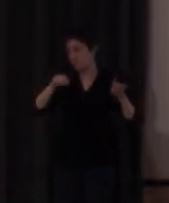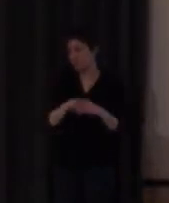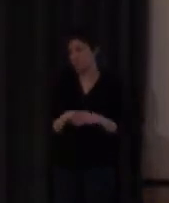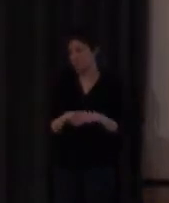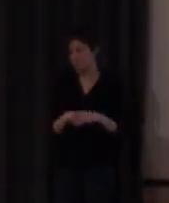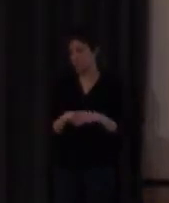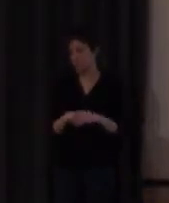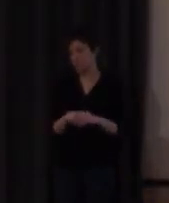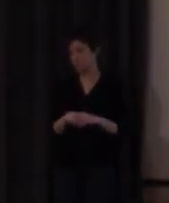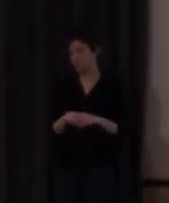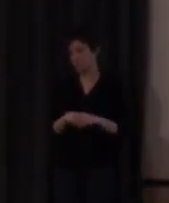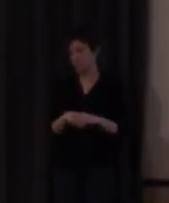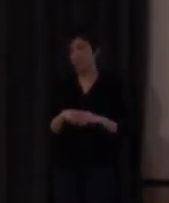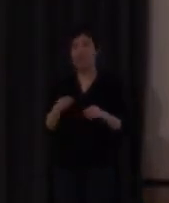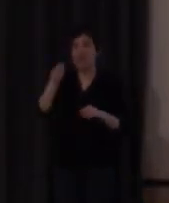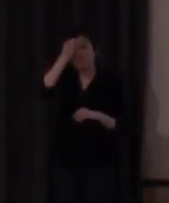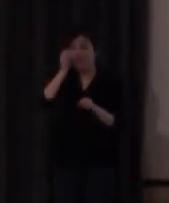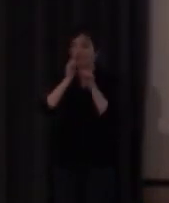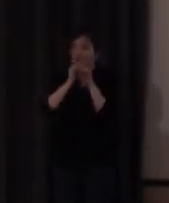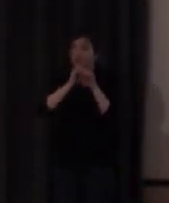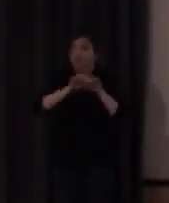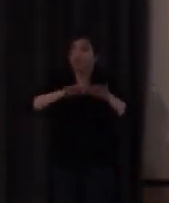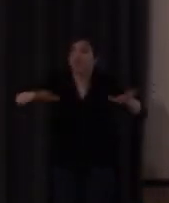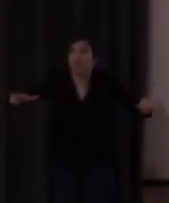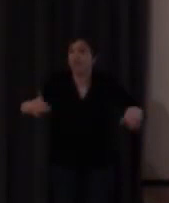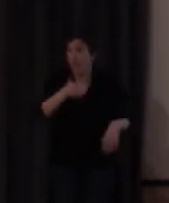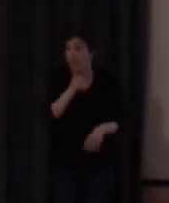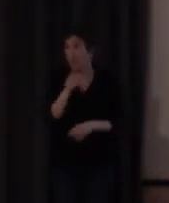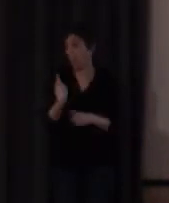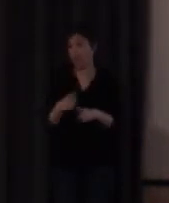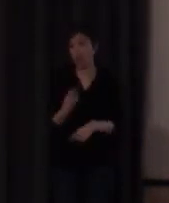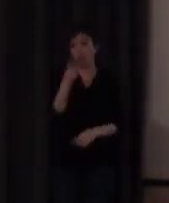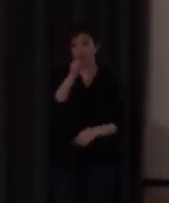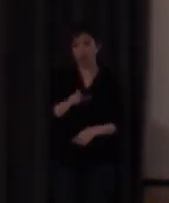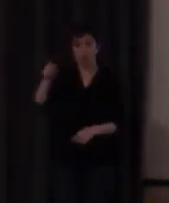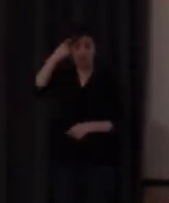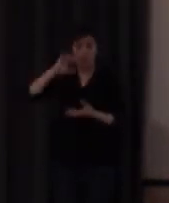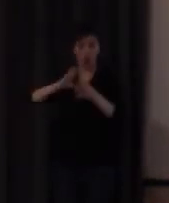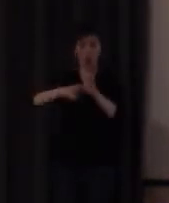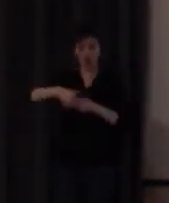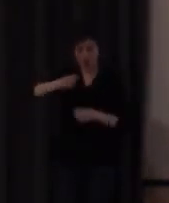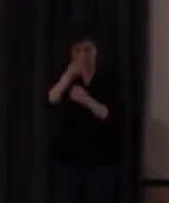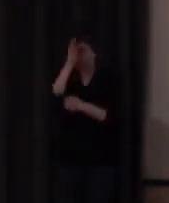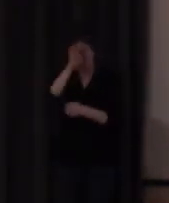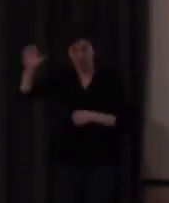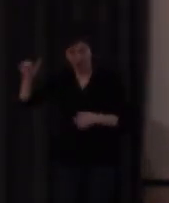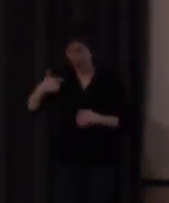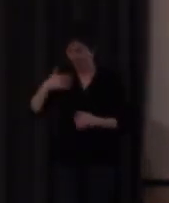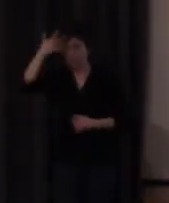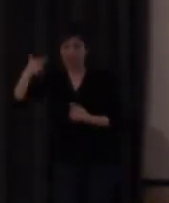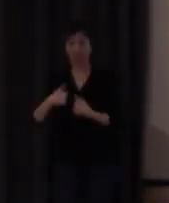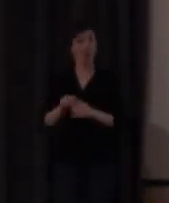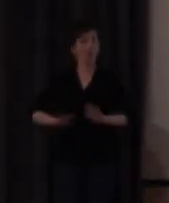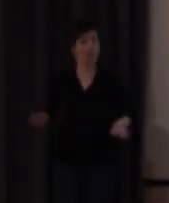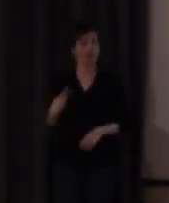de que no haya sido más difundido porque solo somos un par de locos quienes creemos a pies juntillas en él mi compañero Francisco Martínez